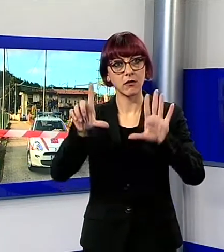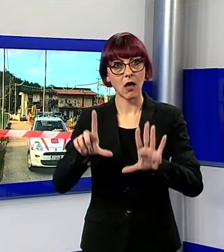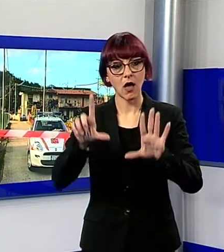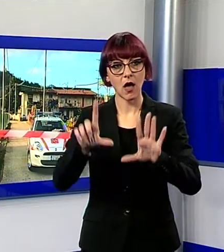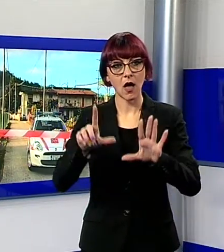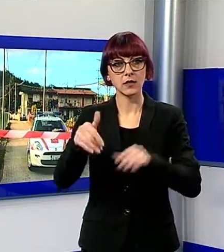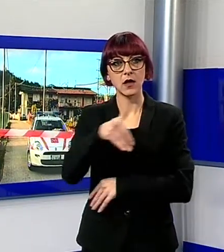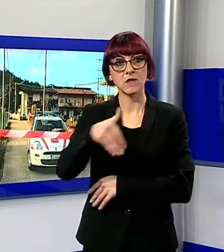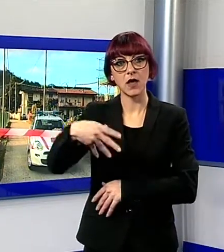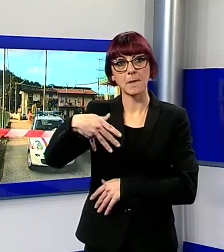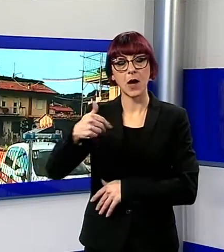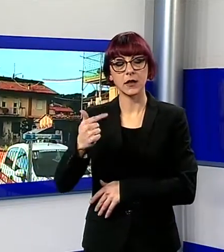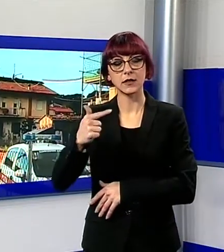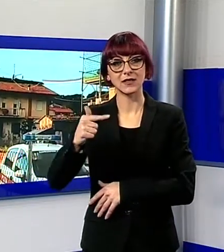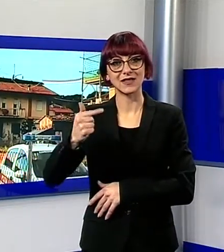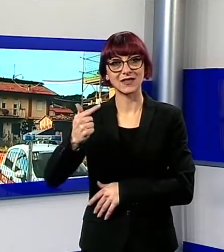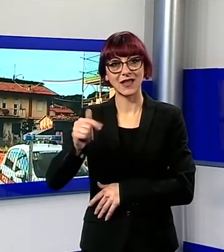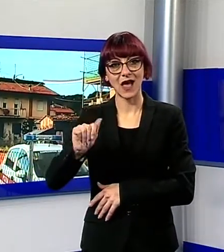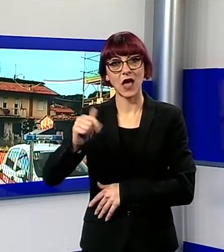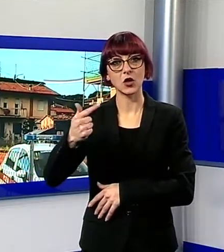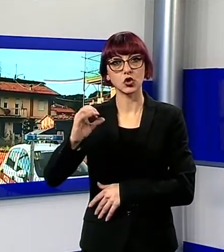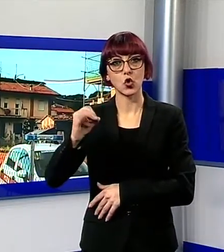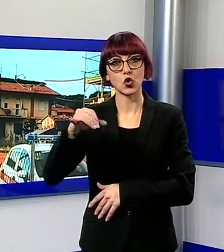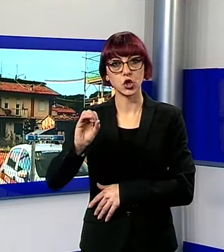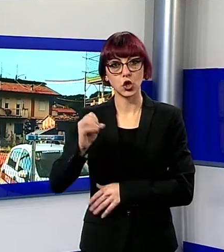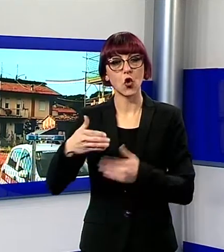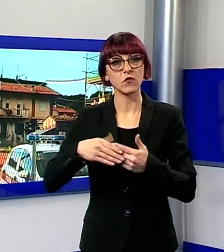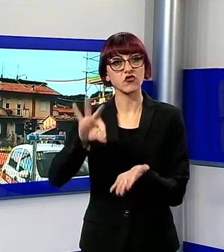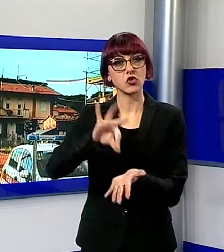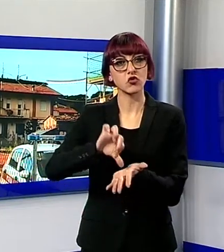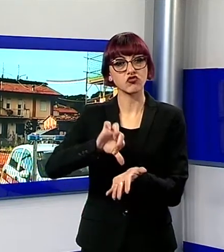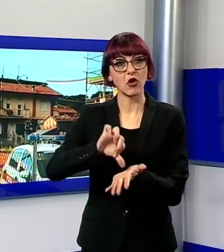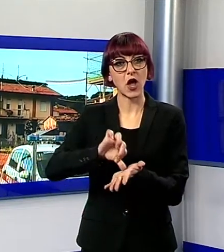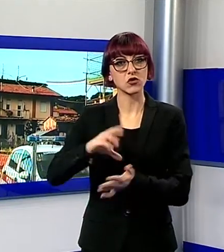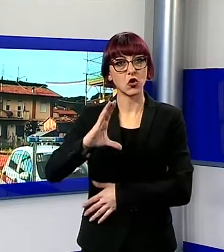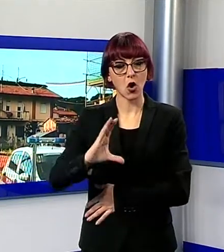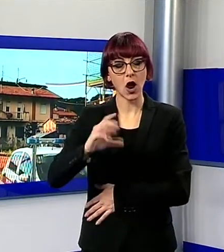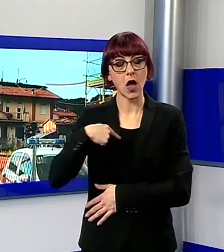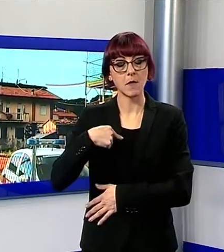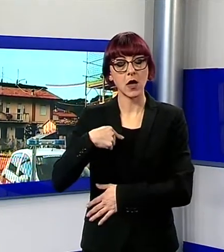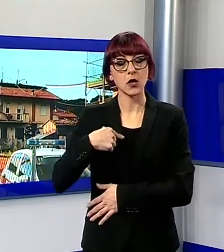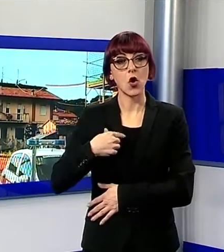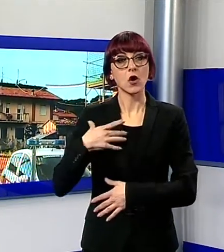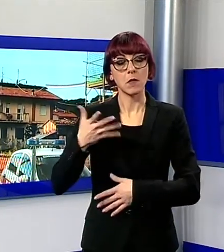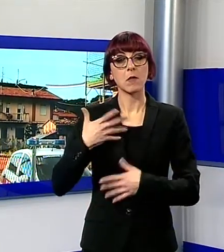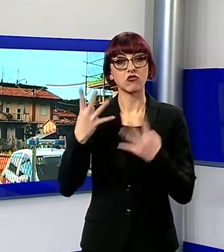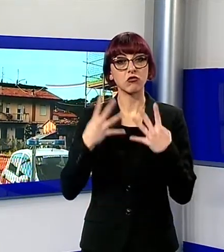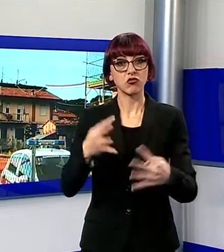Mattatoio, a poca distanza dal centro di Camaiore. Le indagini in corso non escludono nessuna ipotesi. L'uomo identificato in tarda